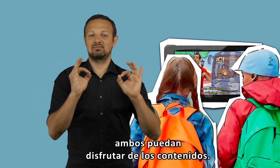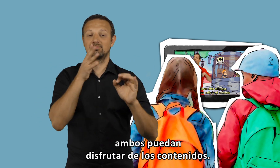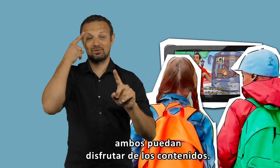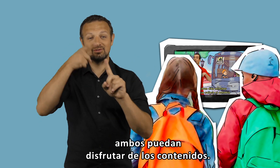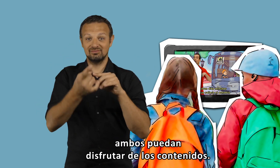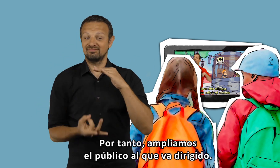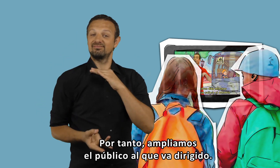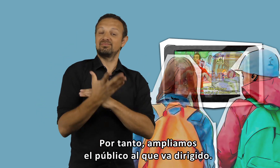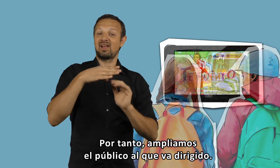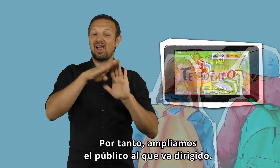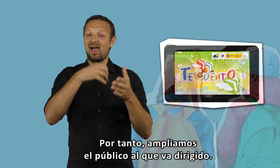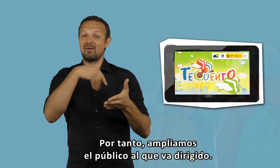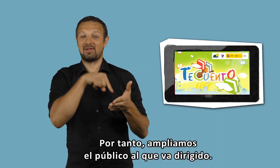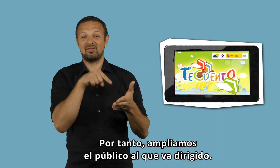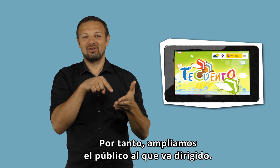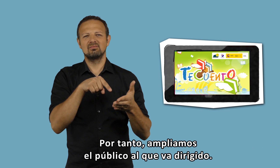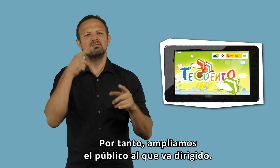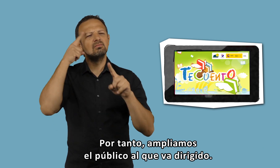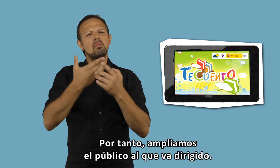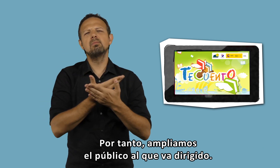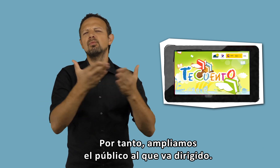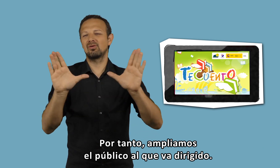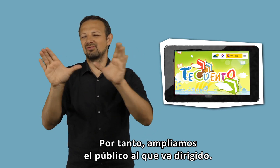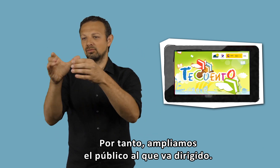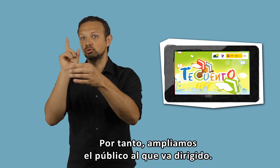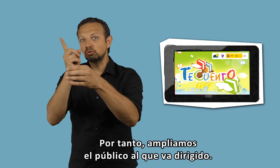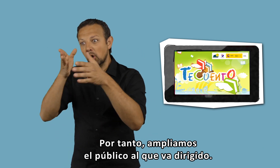contenidos. Por tanto, ampliamos el público al que va dirigido.